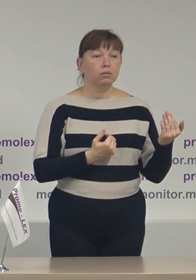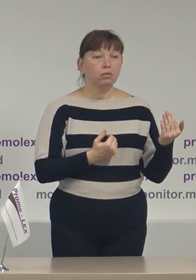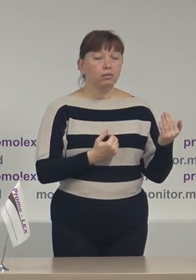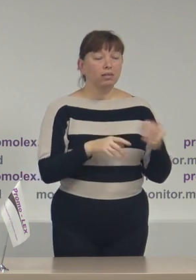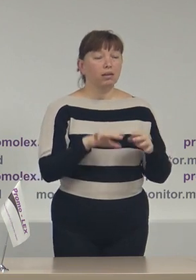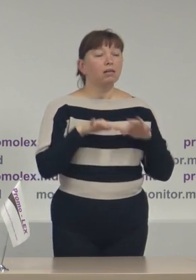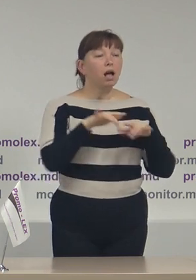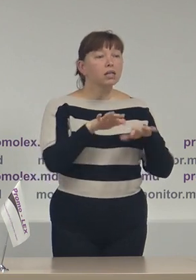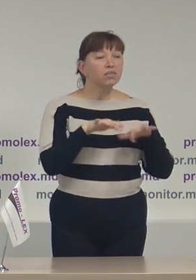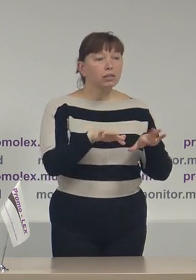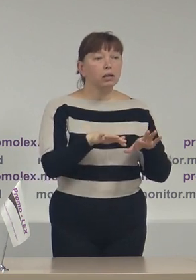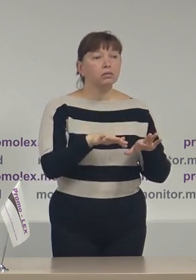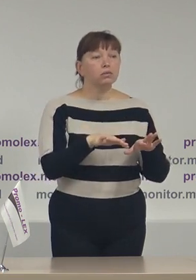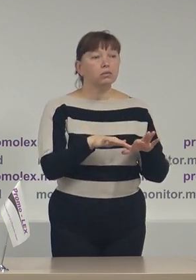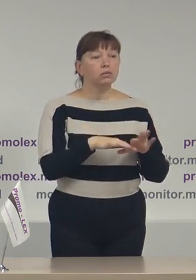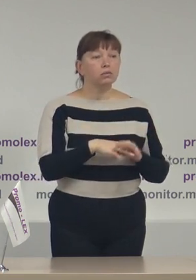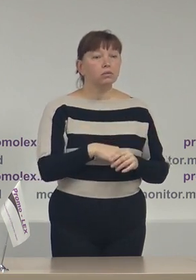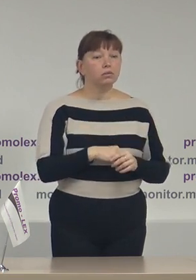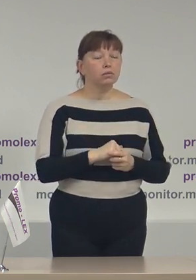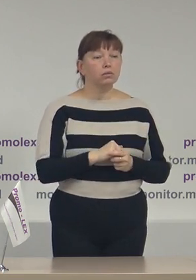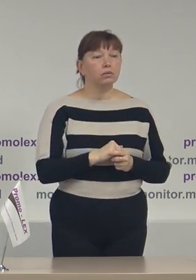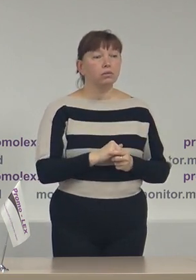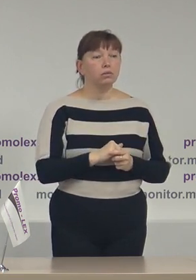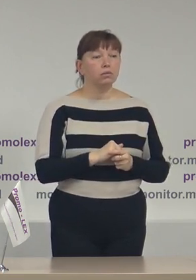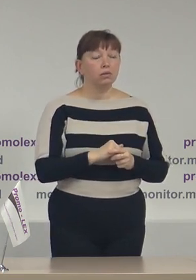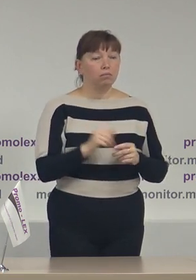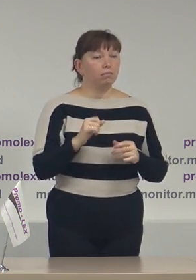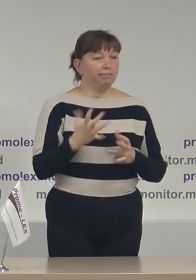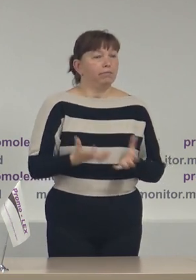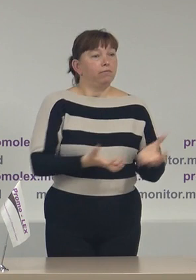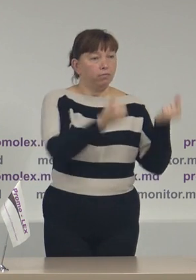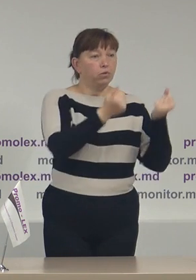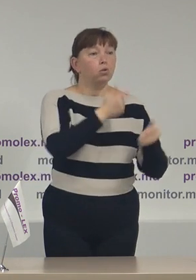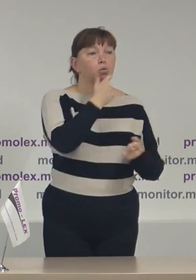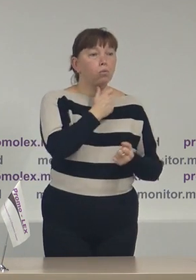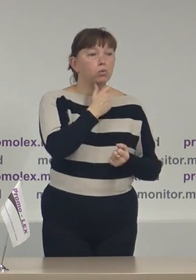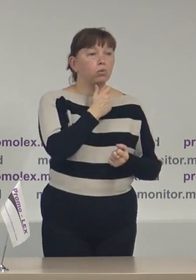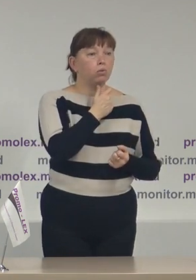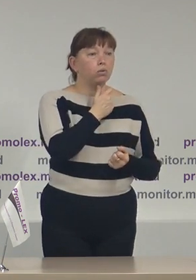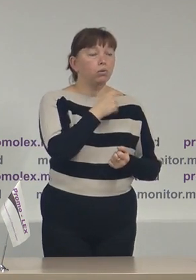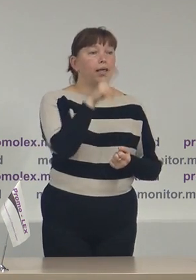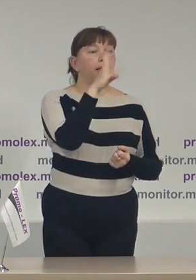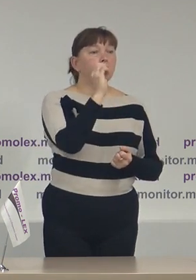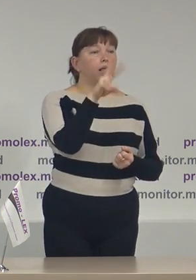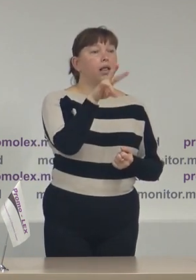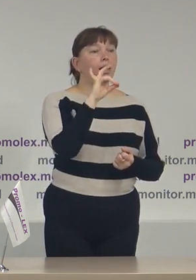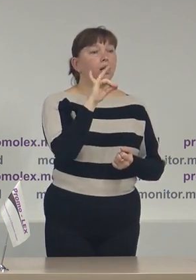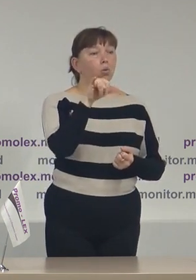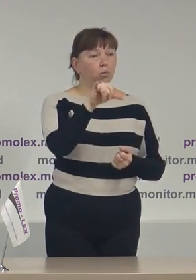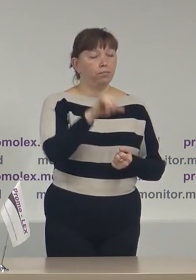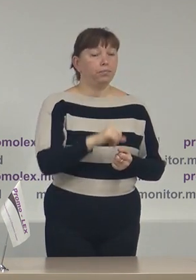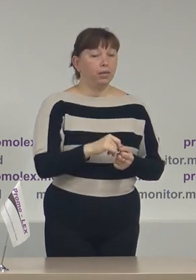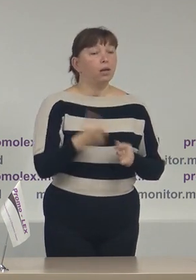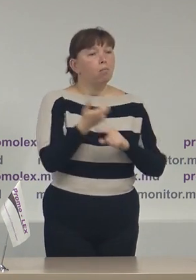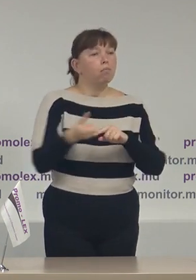activități în favoarea domnului Deliu. În